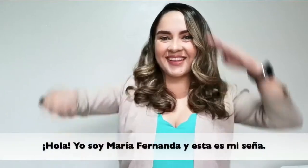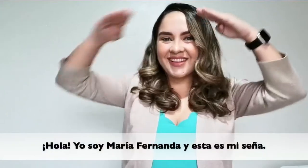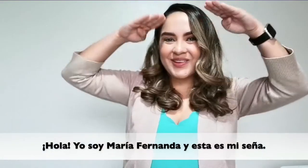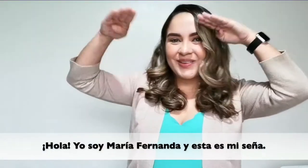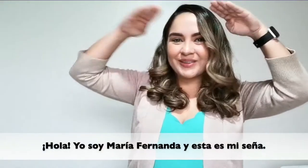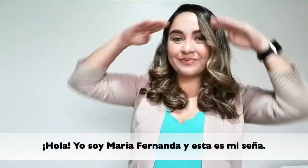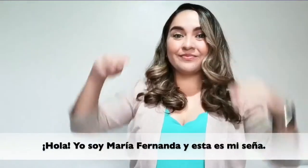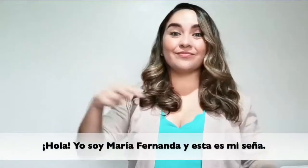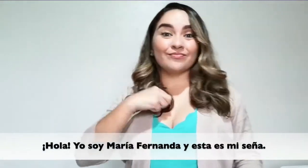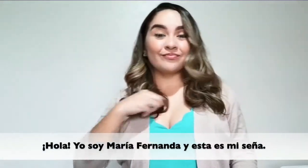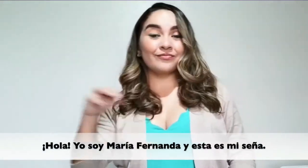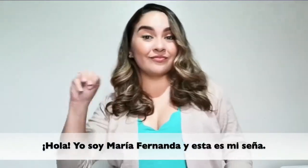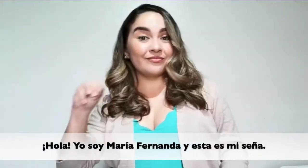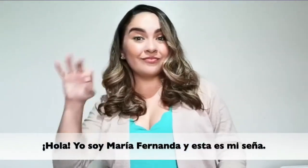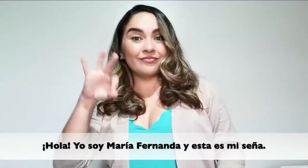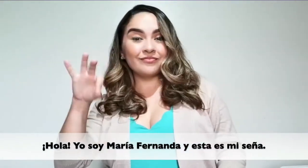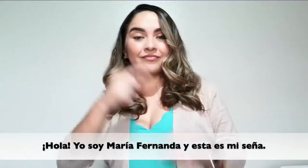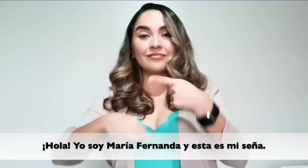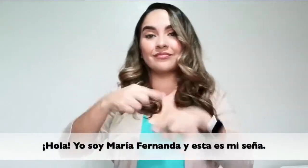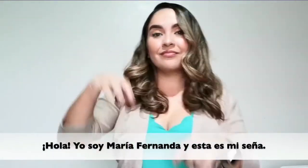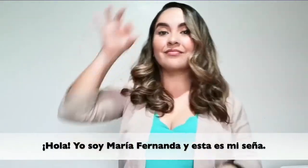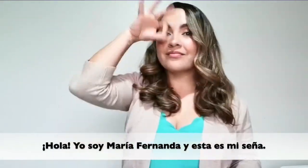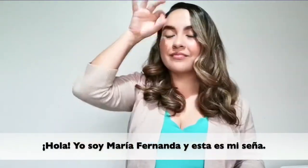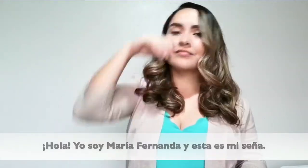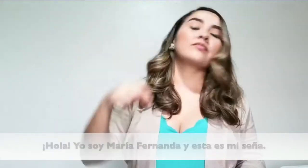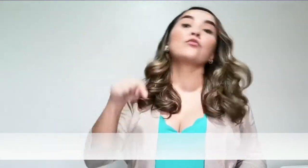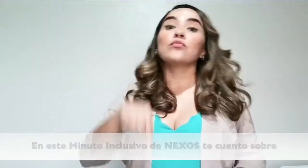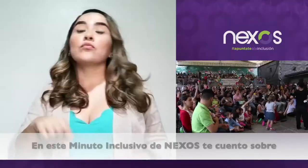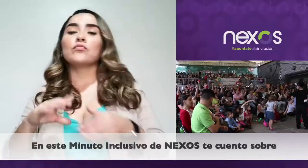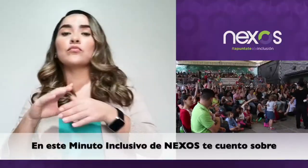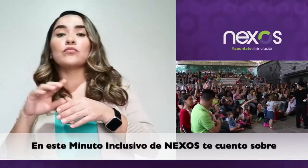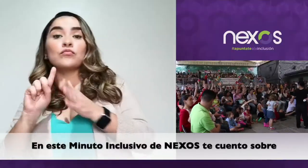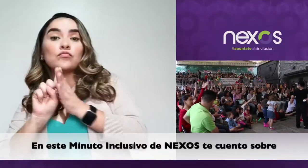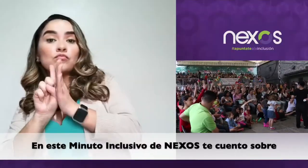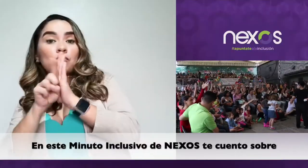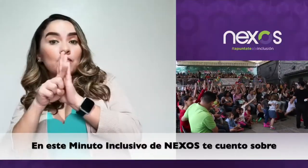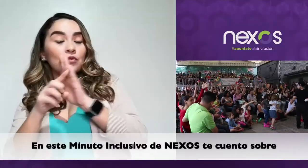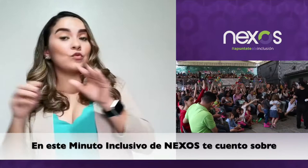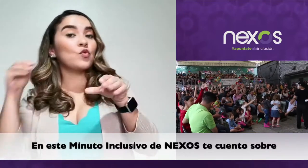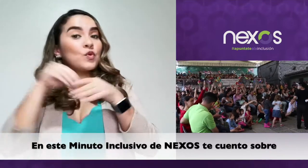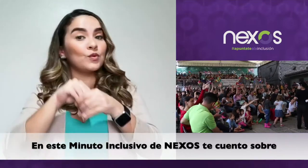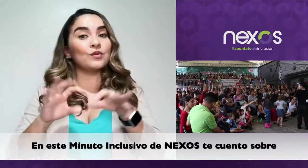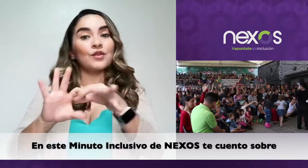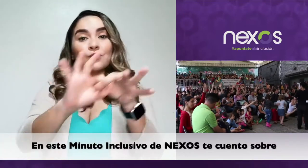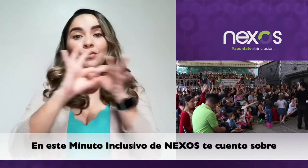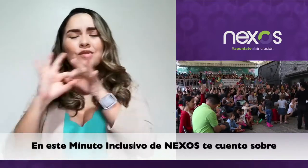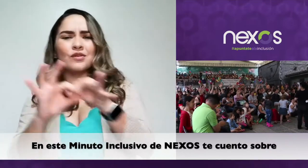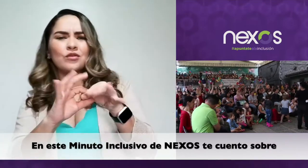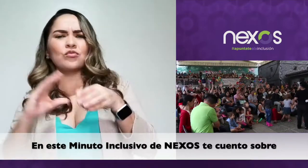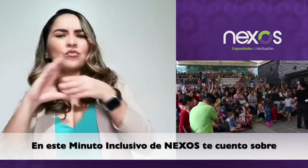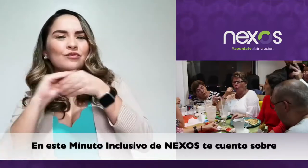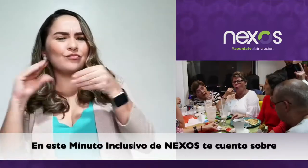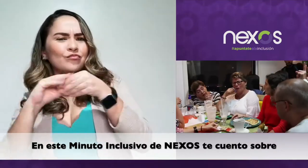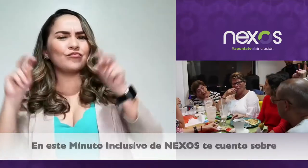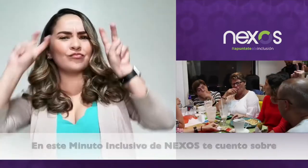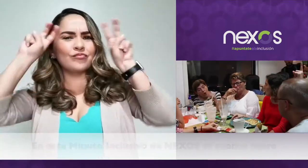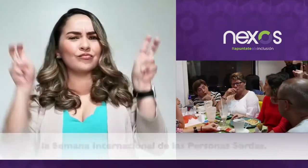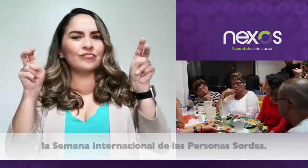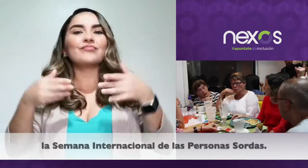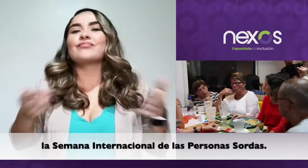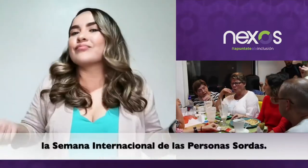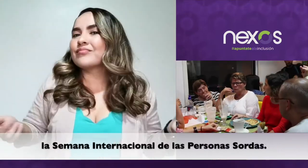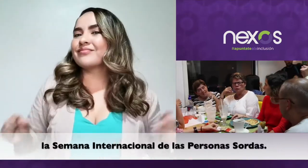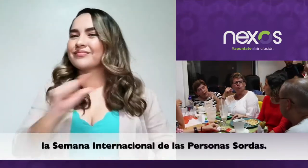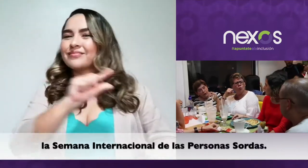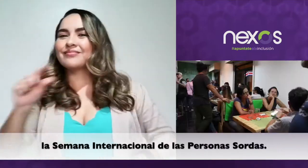Hola yo soy María Fernanda y esta es mi seña. En este minuto inclusivo de Nexos te cuento sobre la